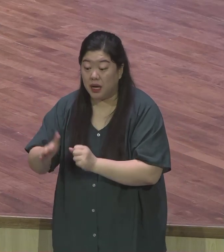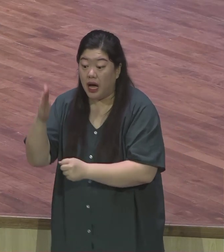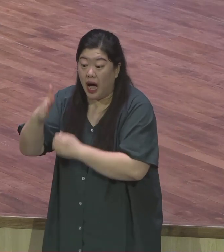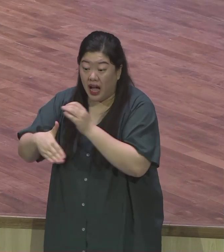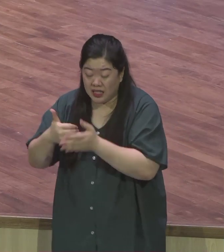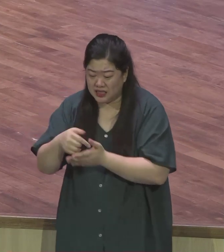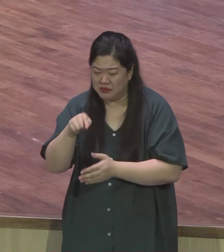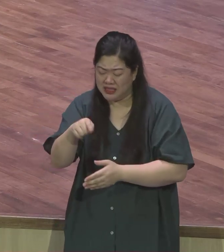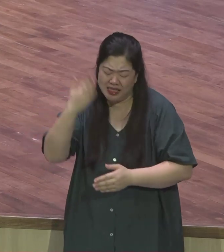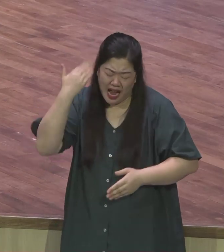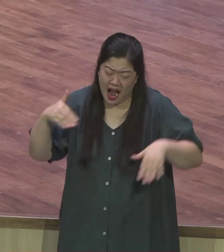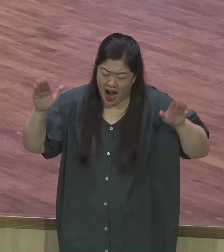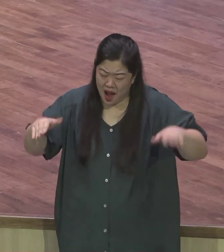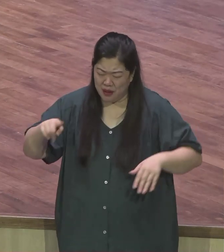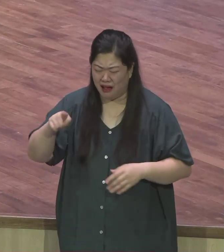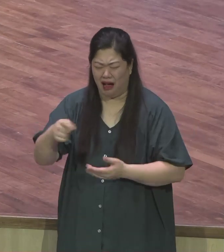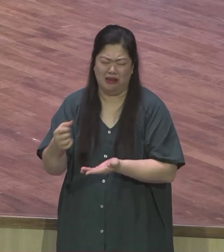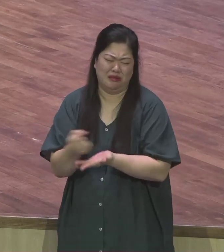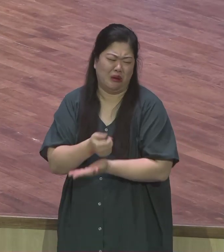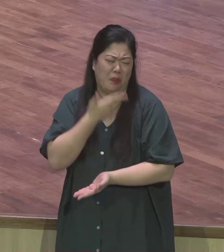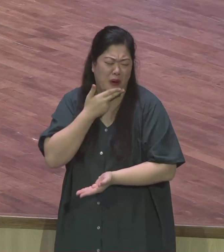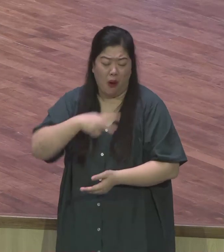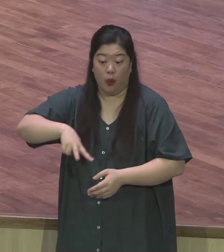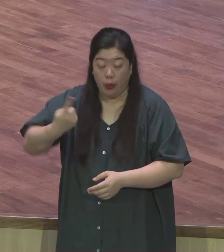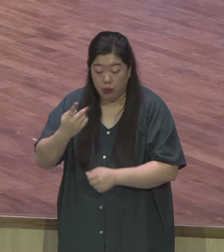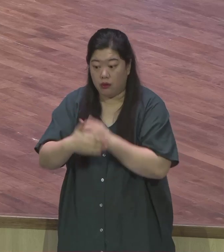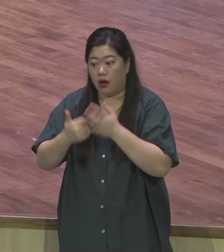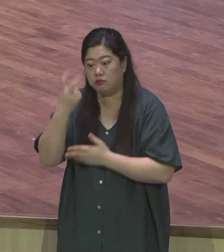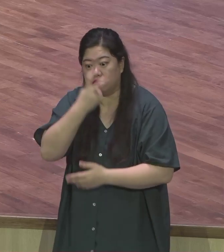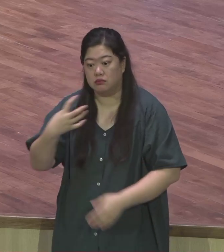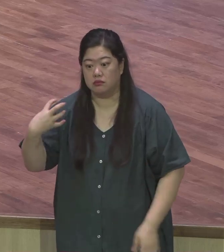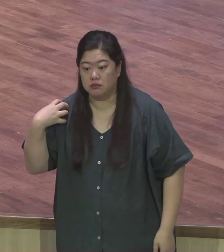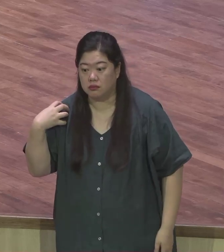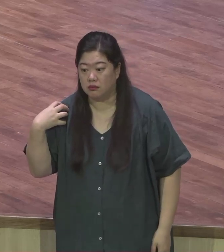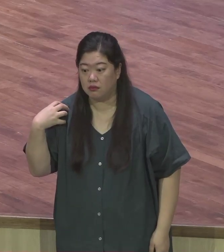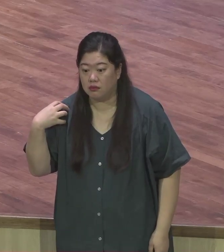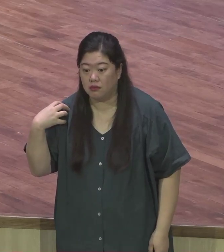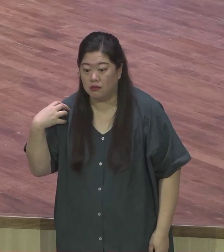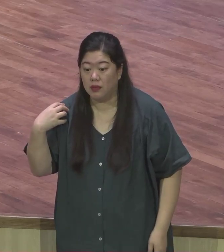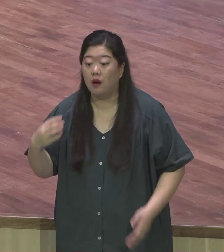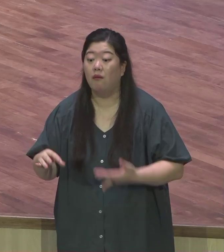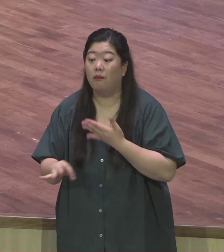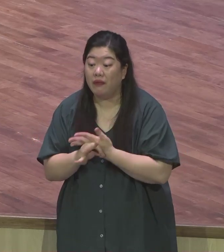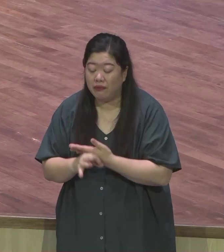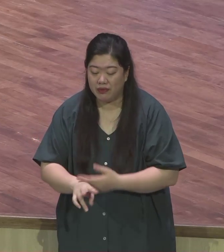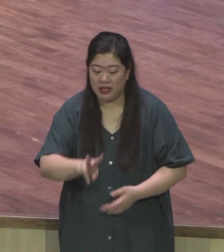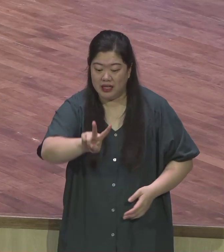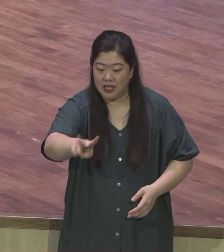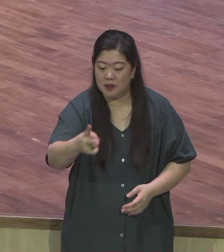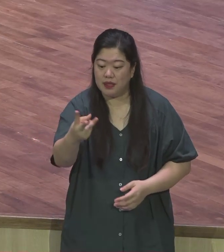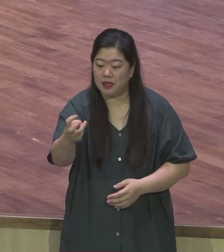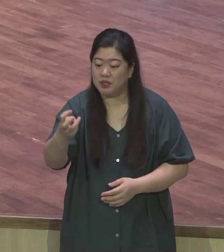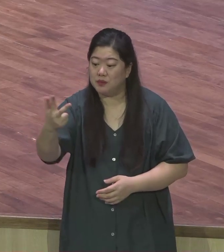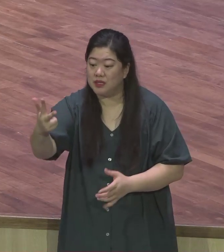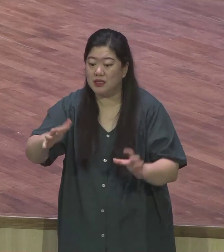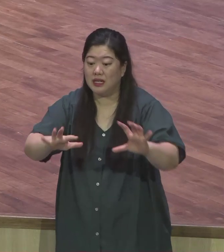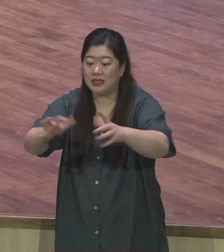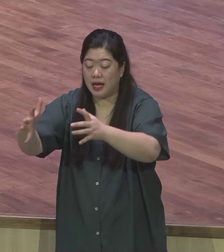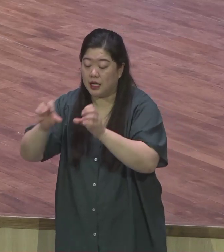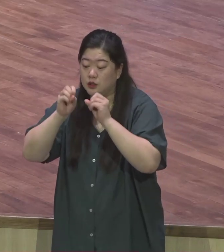하나님의 형상으로 지음받은 또 이 시대의 한시대 2, 3, 나라를 살릴 수 있는 서밋으로 전도자로 부른받은 여러분들을 어찌 하나님이